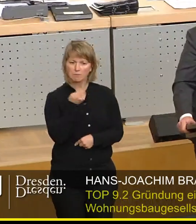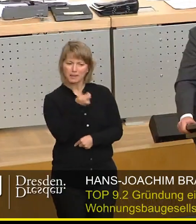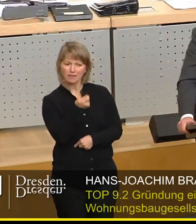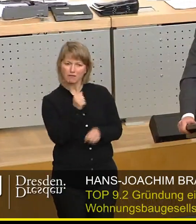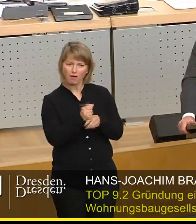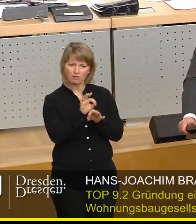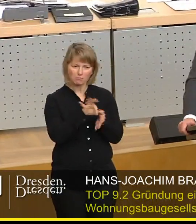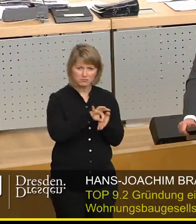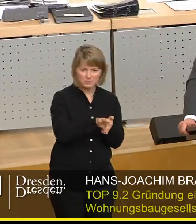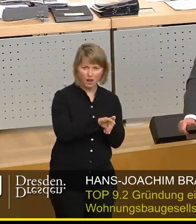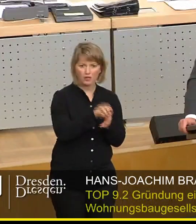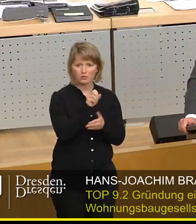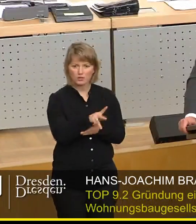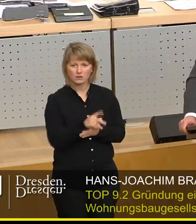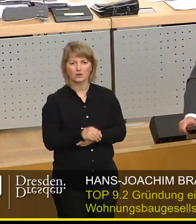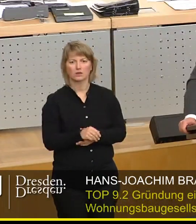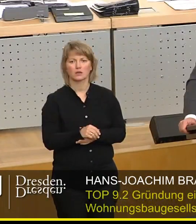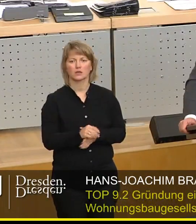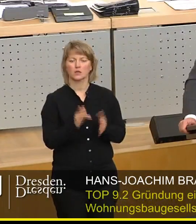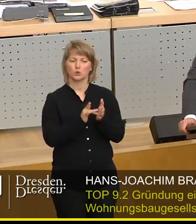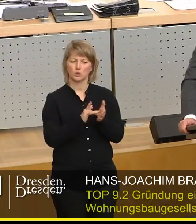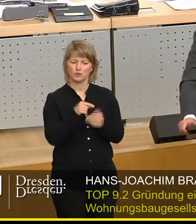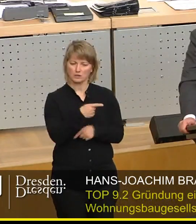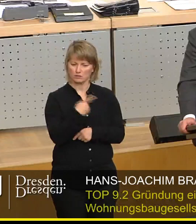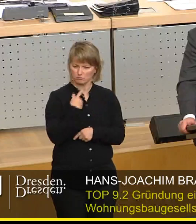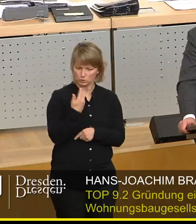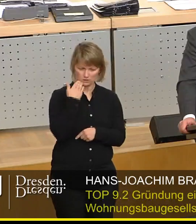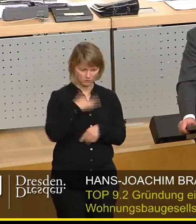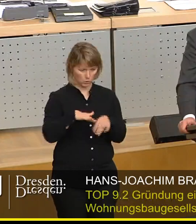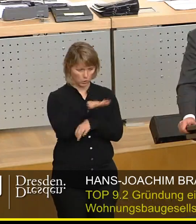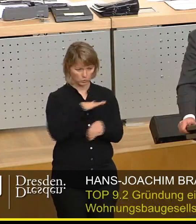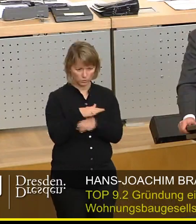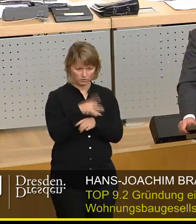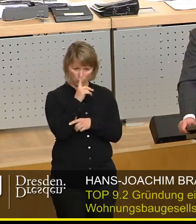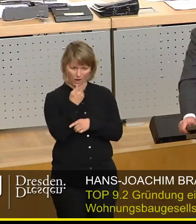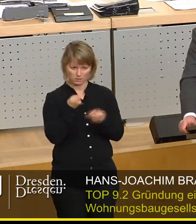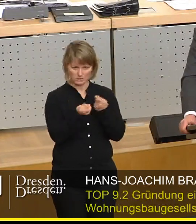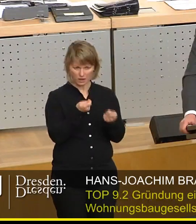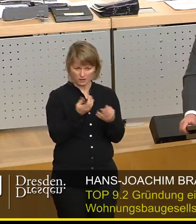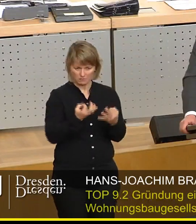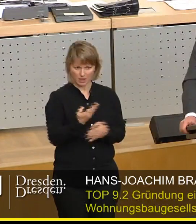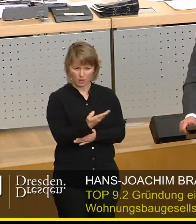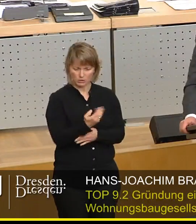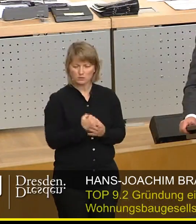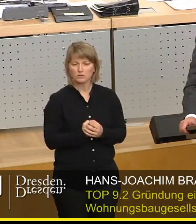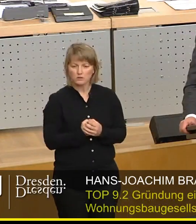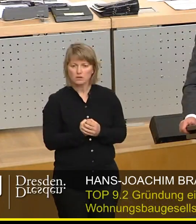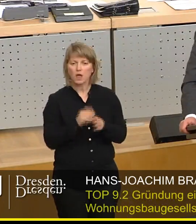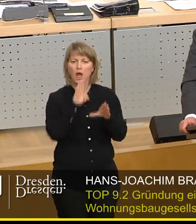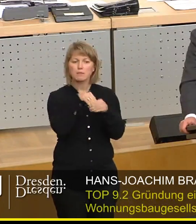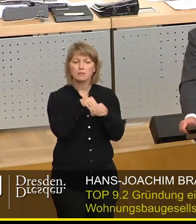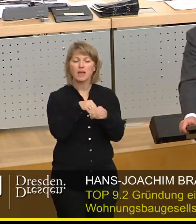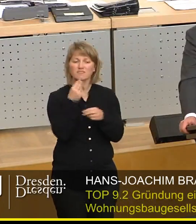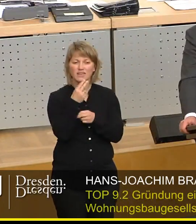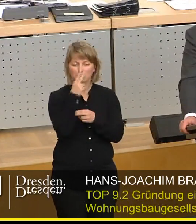brauchen, um sich angemessenen Wohnraum verschaffen zu können. Nur der Punkt an der Sache, ich muss da doch eine ganzheitliche